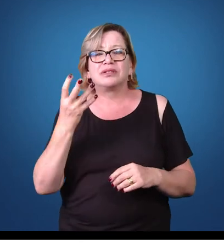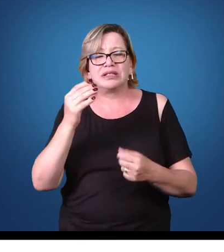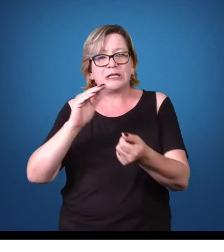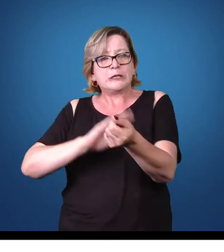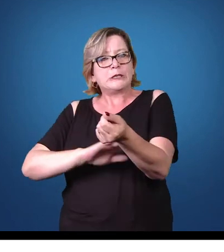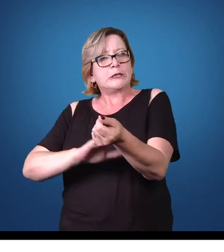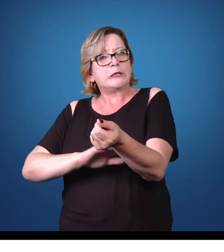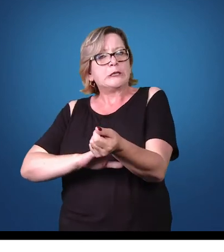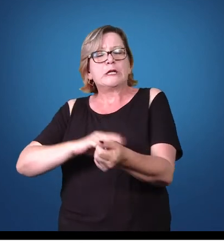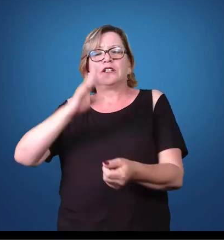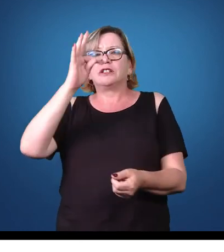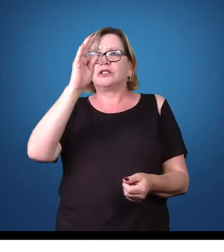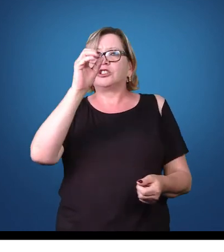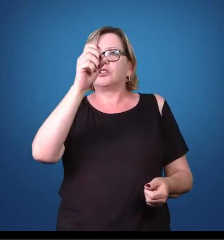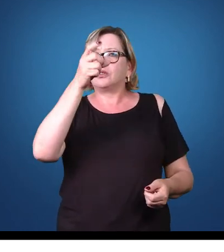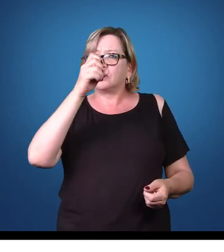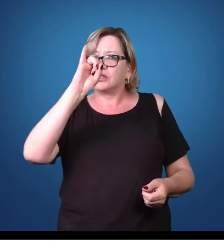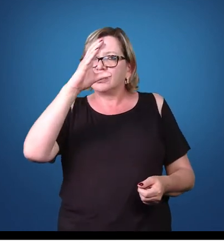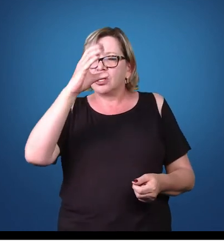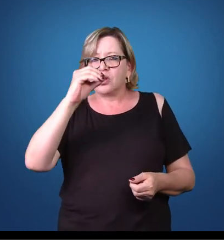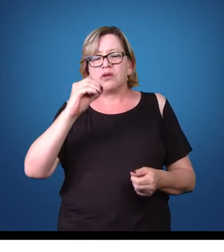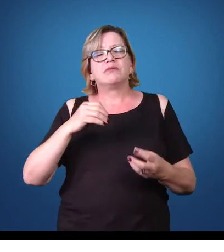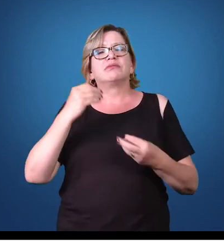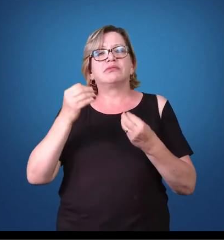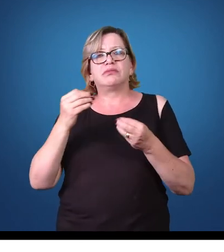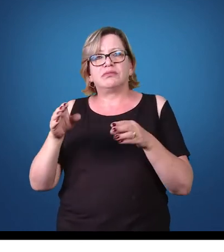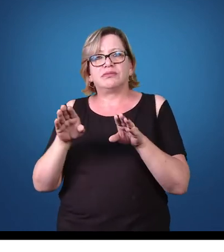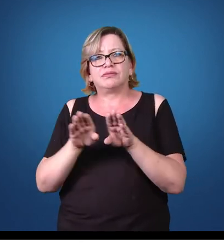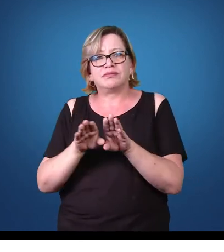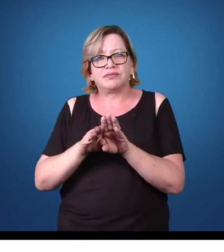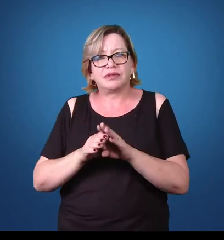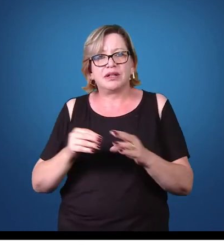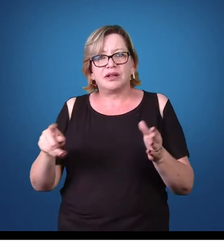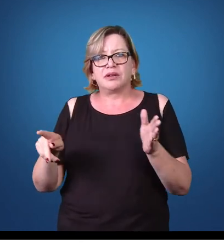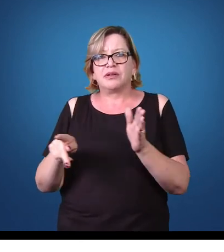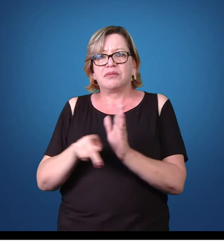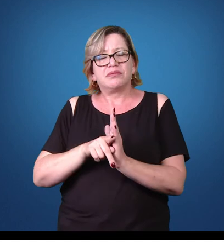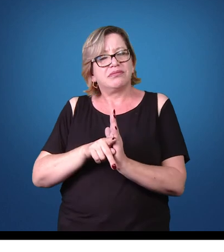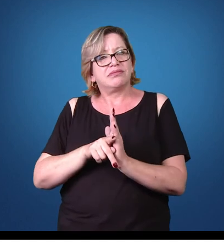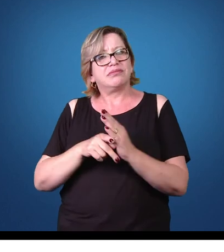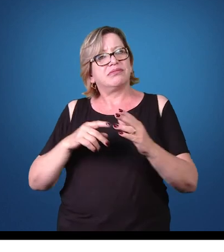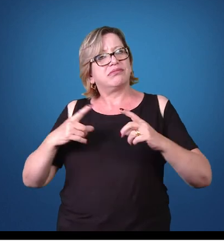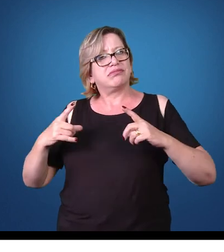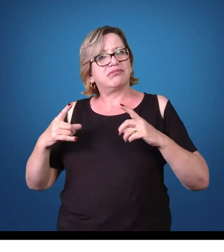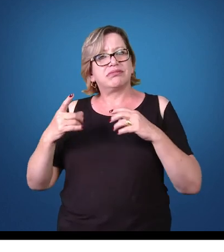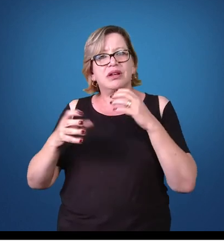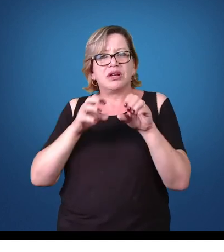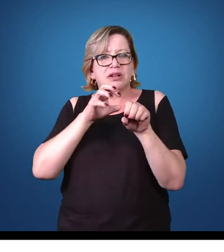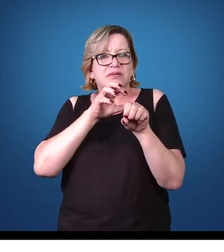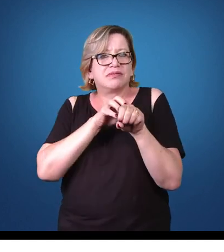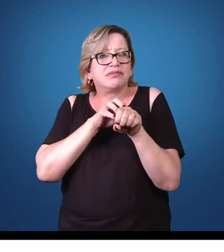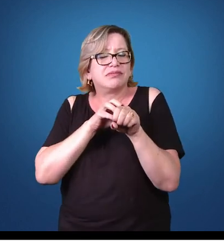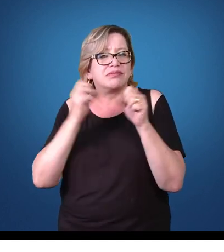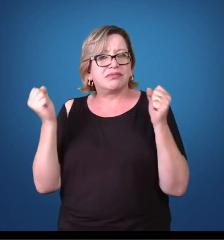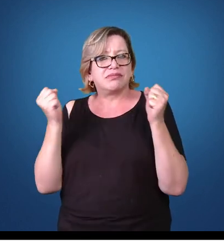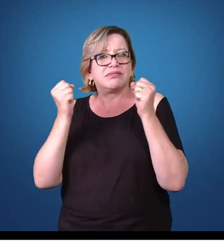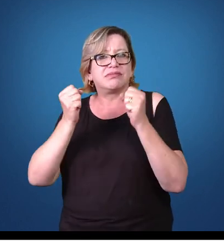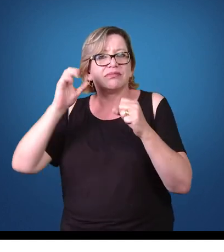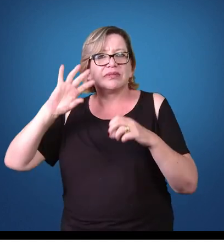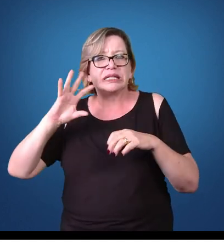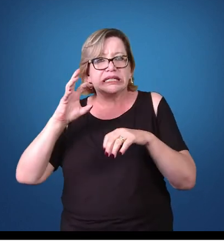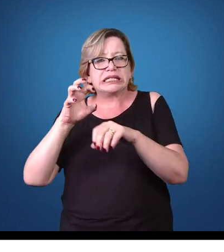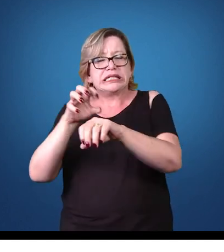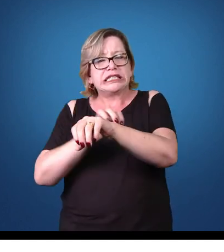ou de algumas substâncias que irritam o hospedeiro. A própria presença do parasita em determinados tecidos já causa uma certa